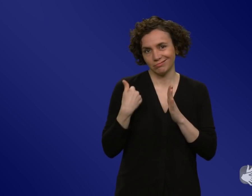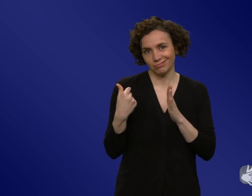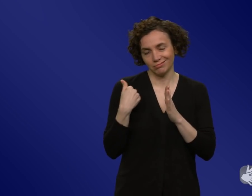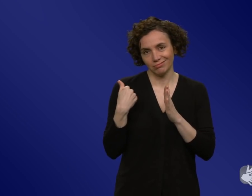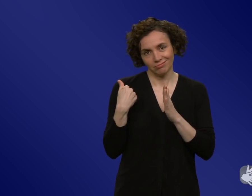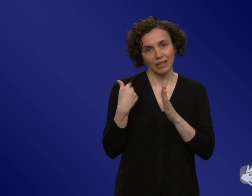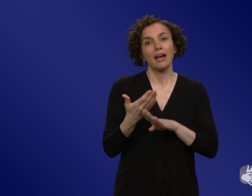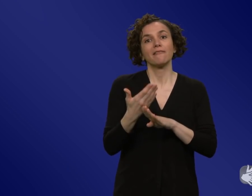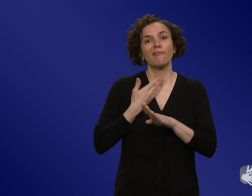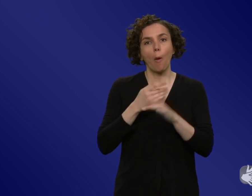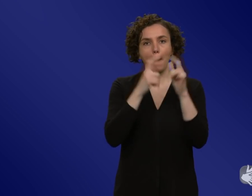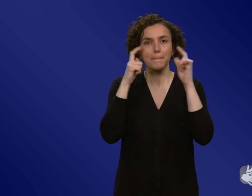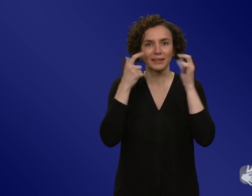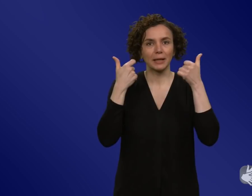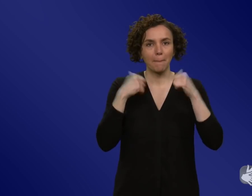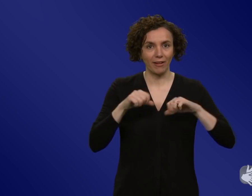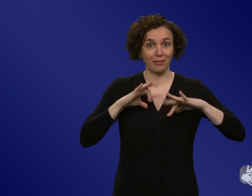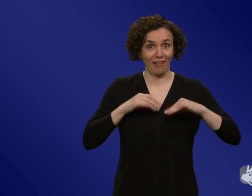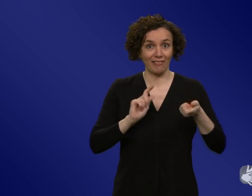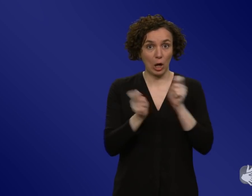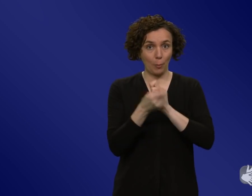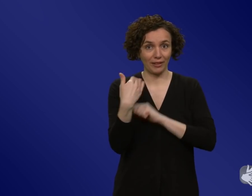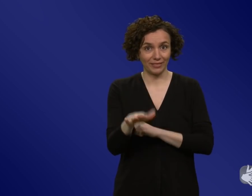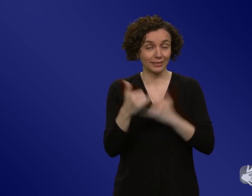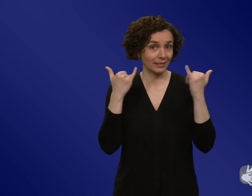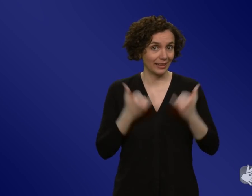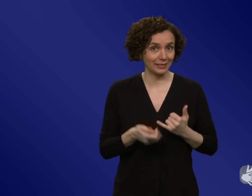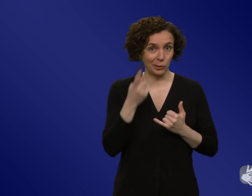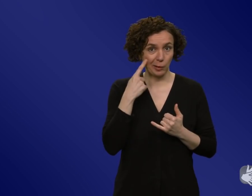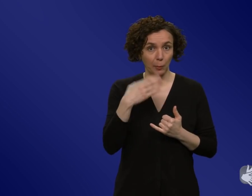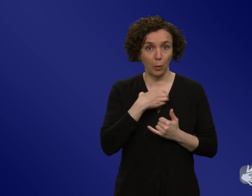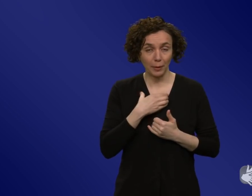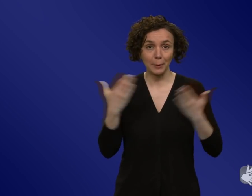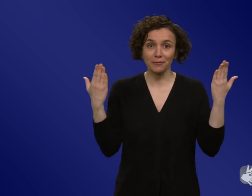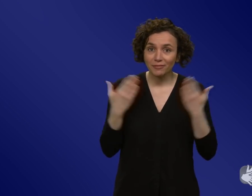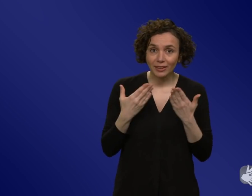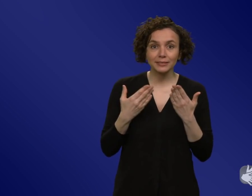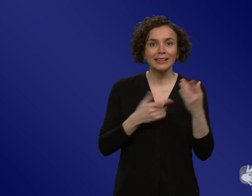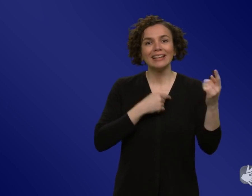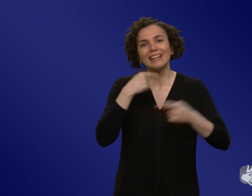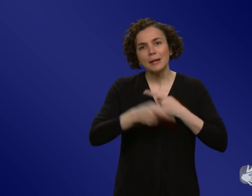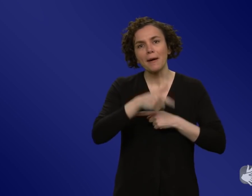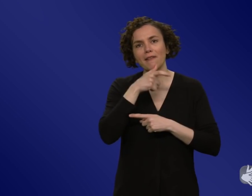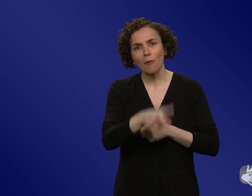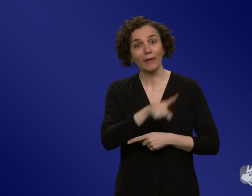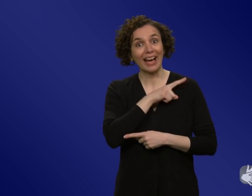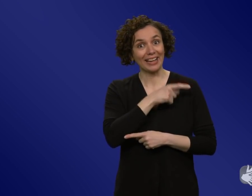ist, glaube ich, im Moment so ein bisschen das Problem, dass wir viel über Eigenverantwortung reden, aber dass Eigenverantwortung gar nicht so richtig definiert ist.